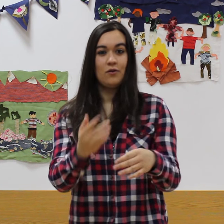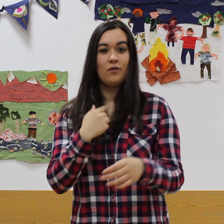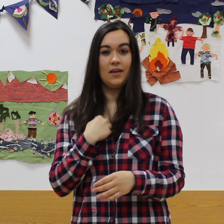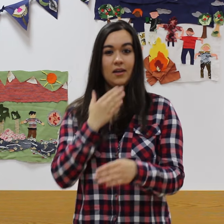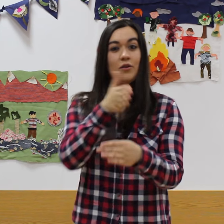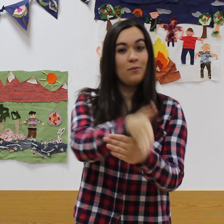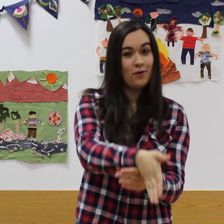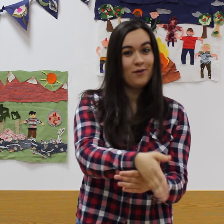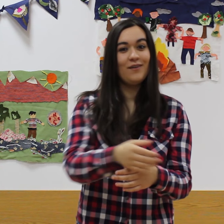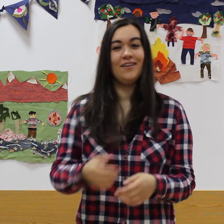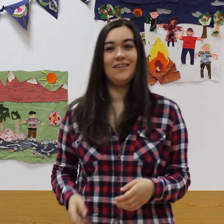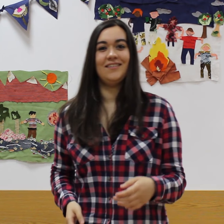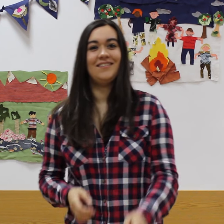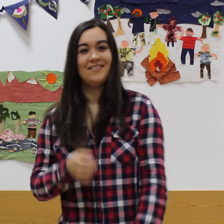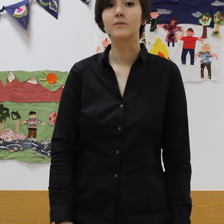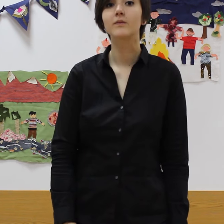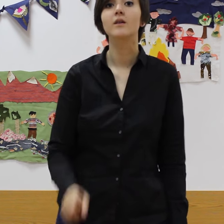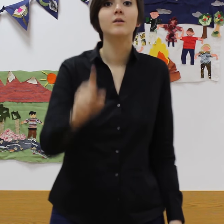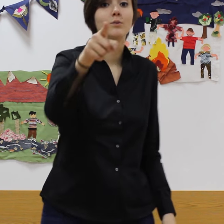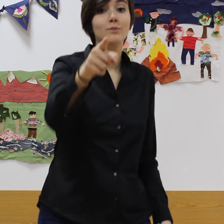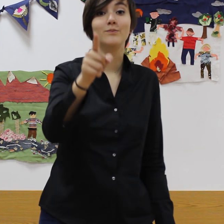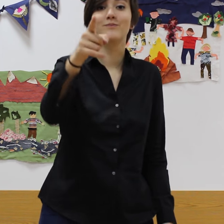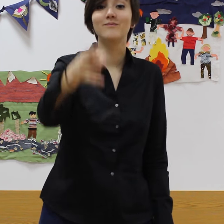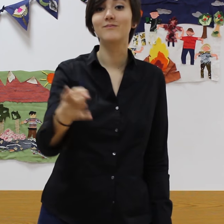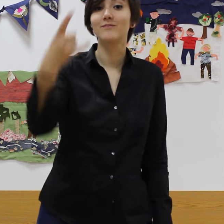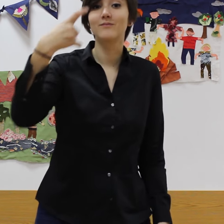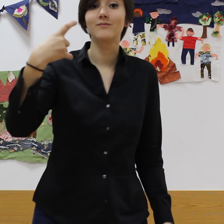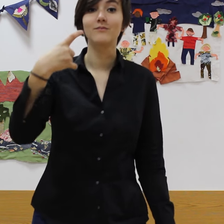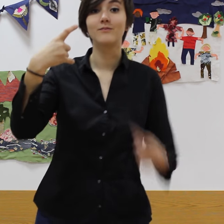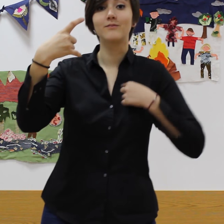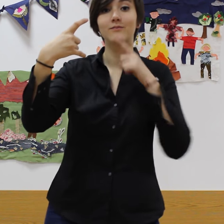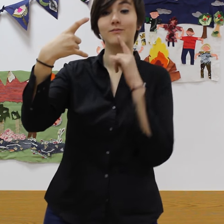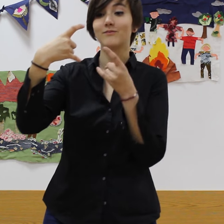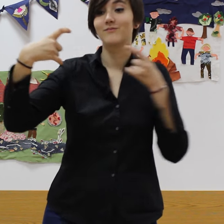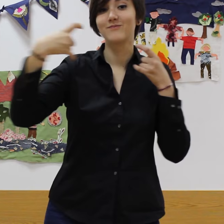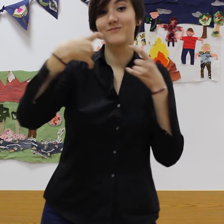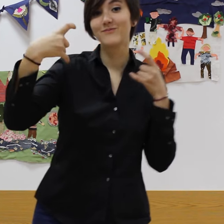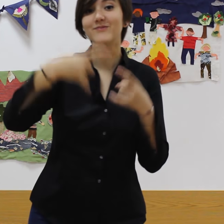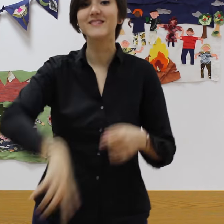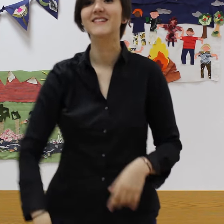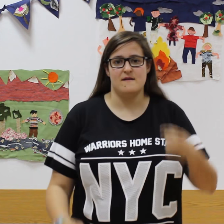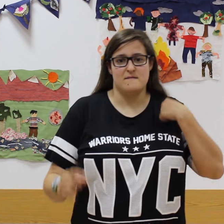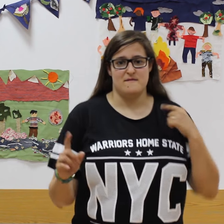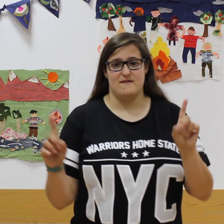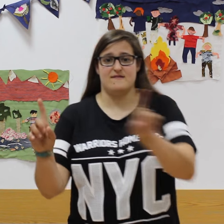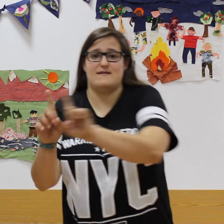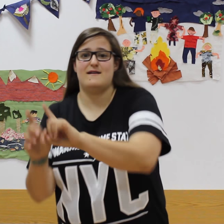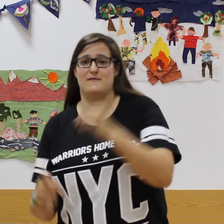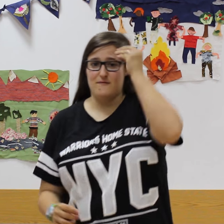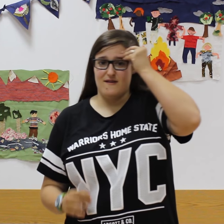que yo voy Tú, tú eres el imán y yo soy el metal Me voy acercando